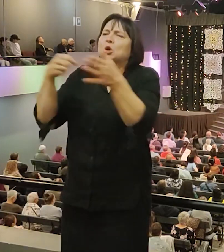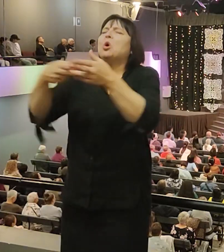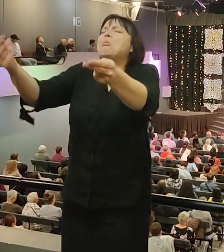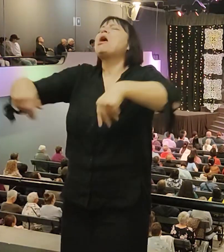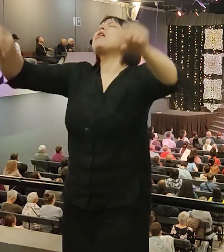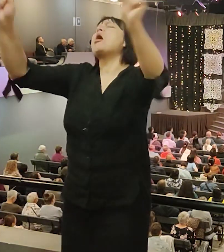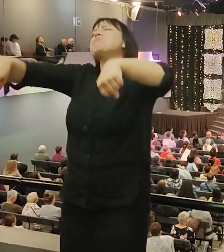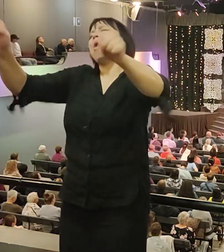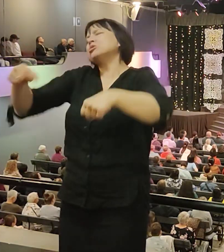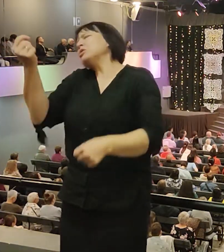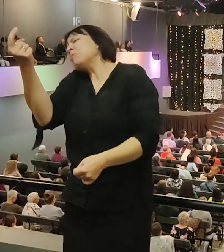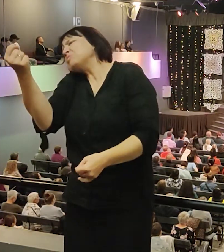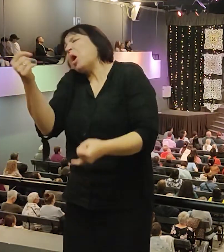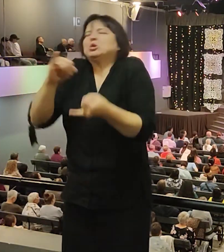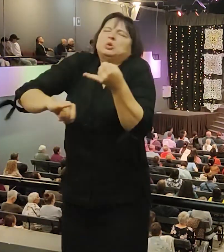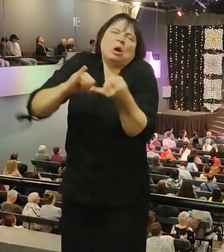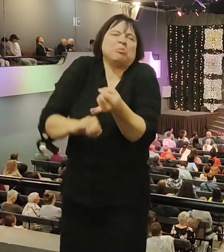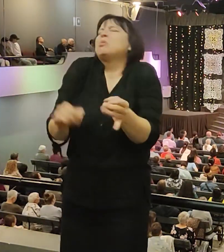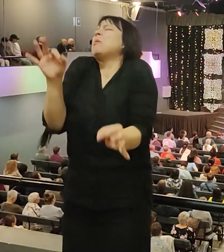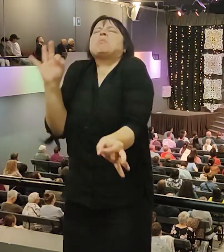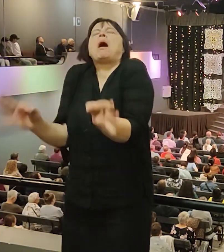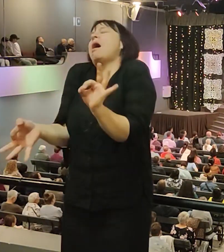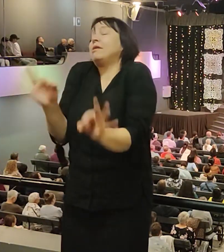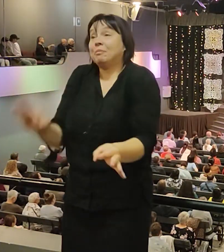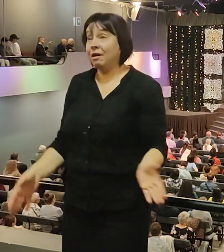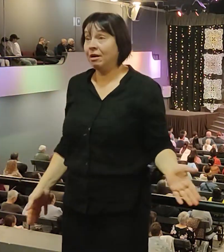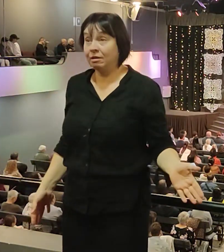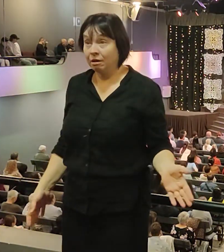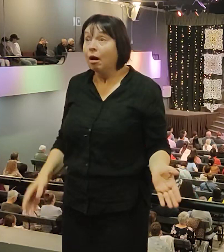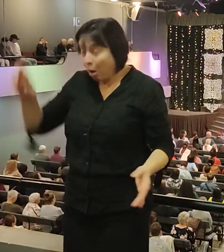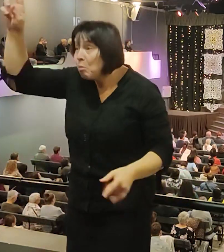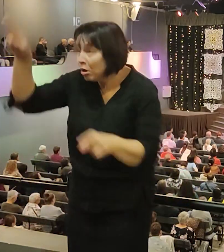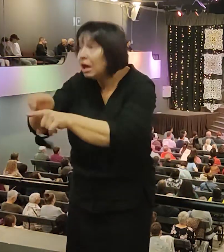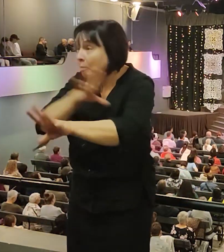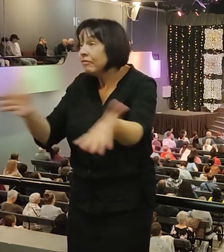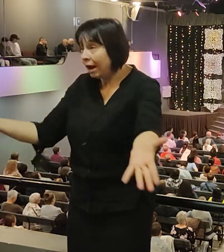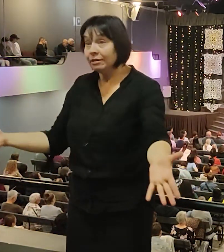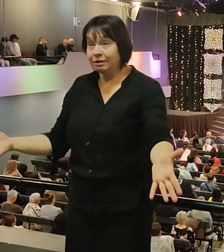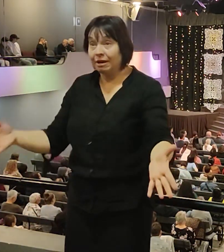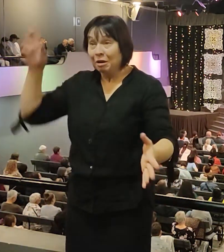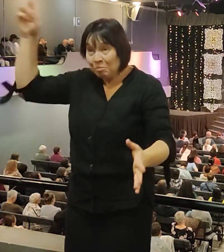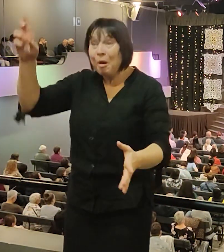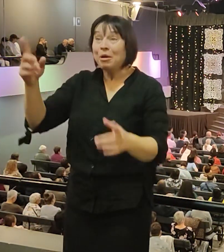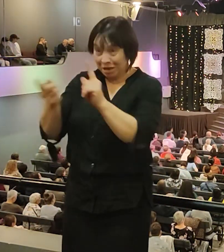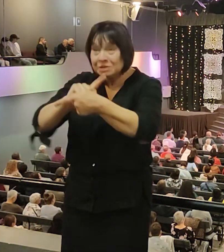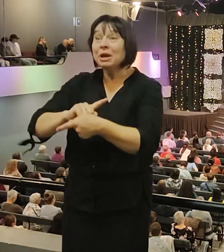сблудить страшно, ничего страшного. Я говорю, что вы думаете? Бог поменяет свое слово ради тебя?